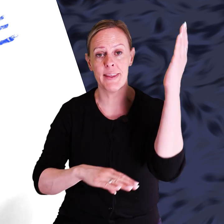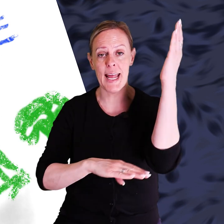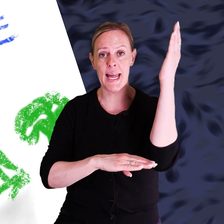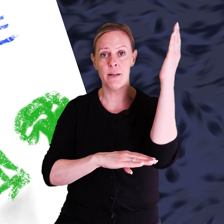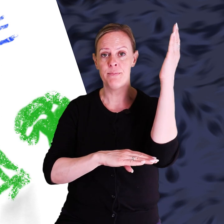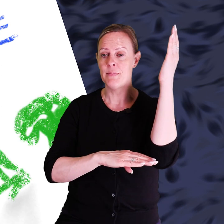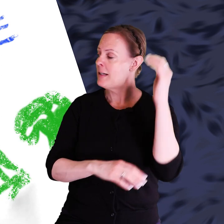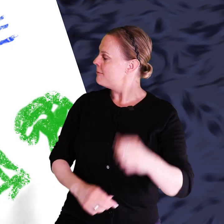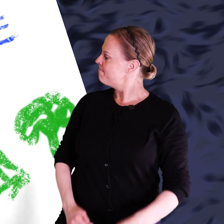träd.